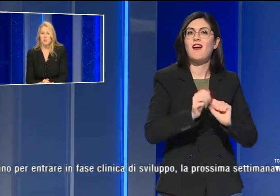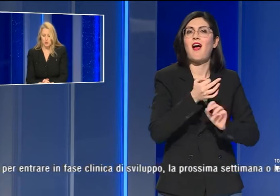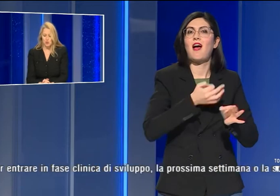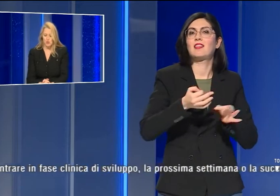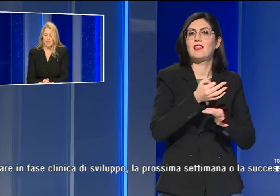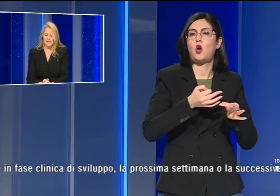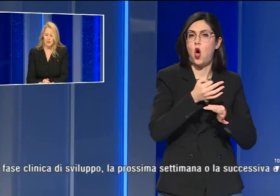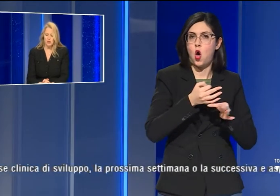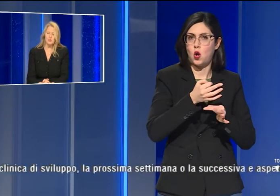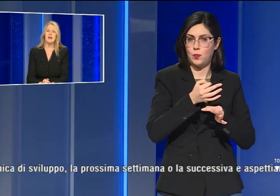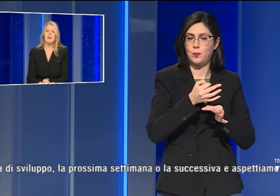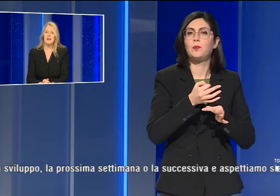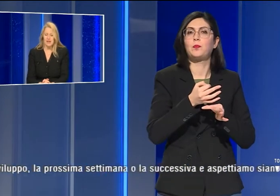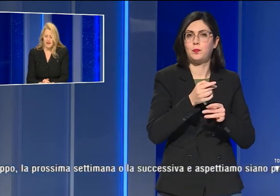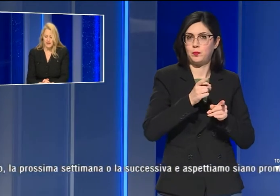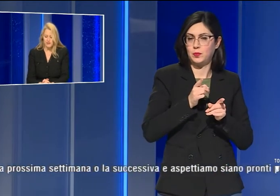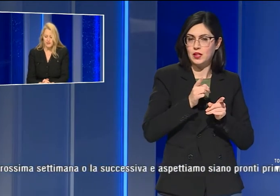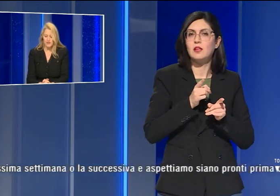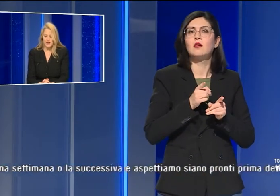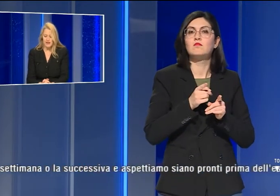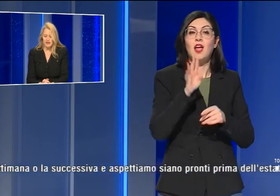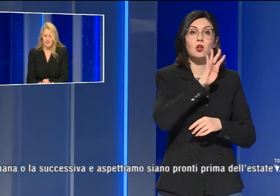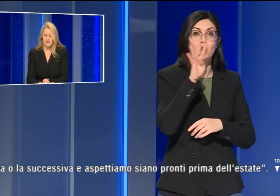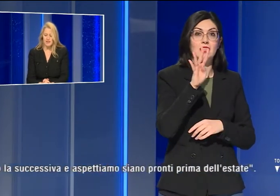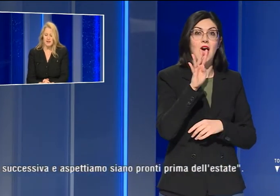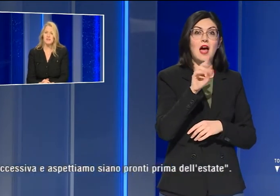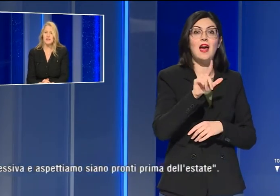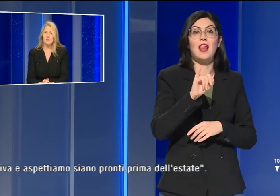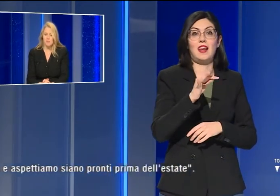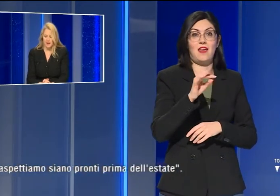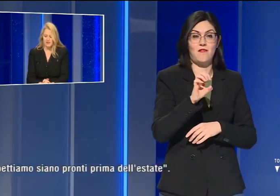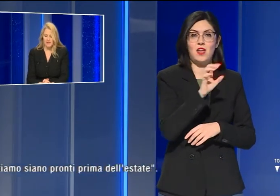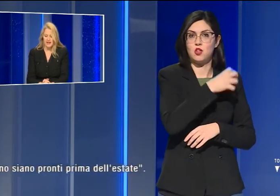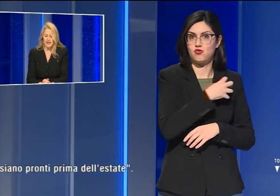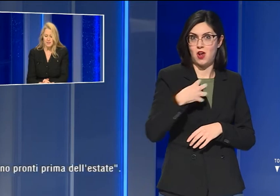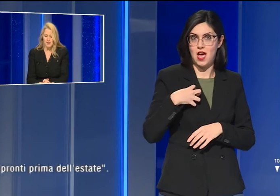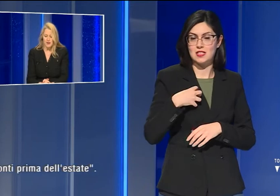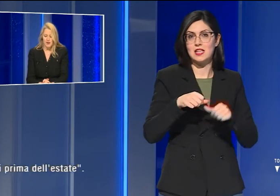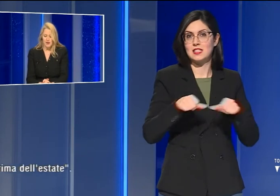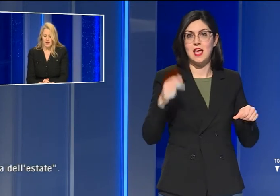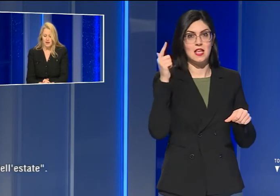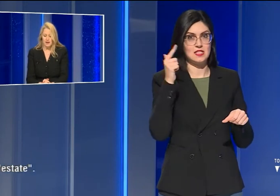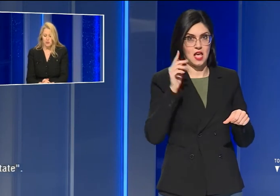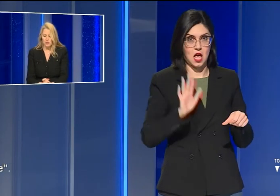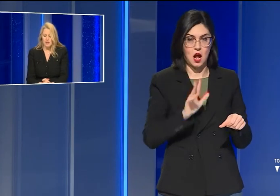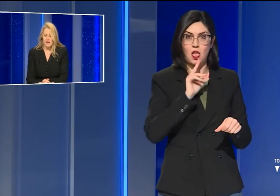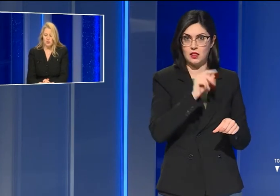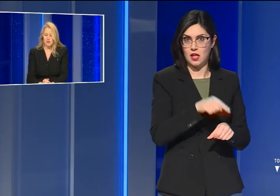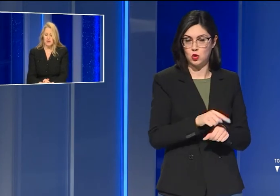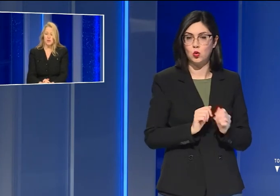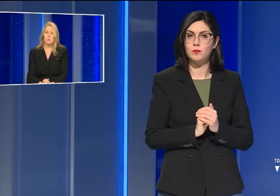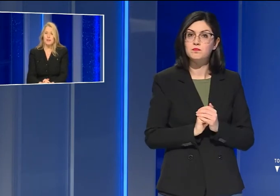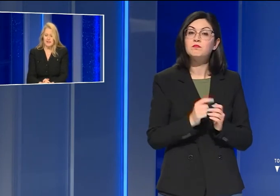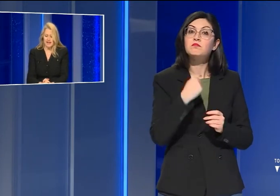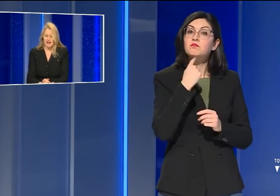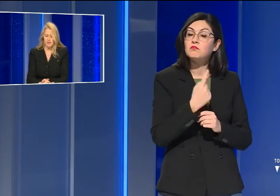monoclonali di Toscana Life Science, che ha sede a Siena, sottolineando